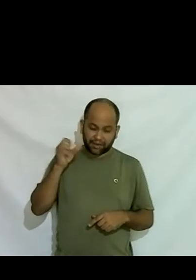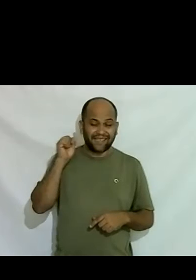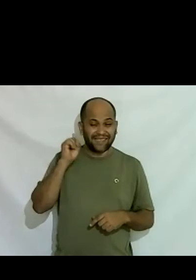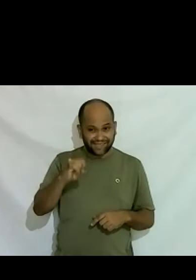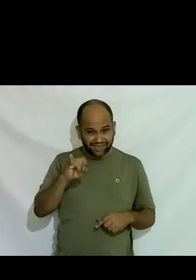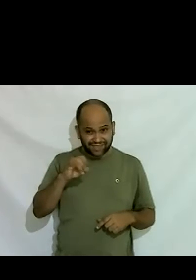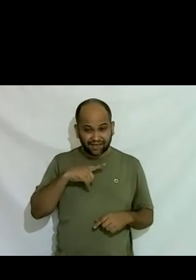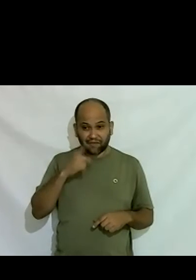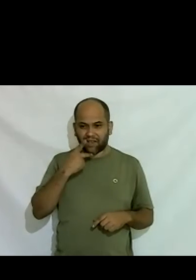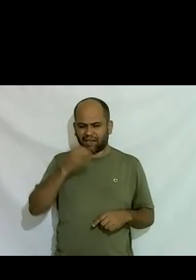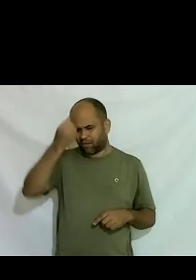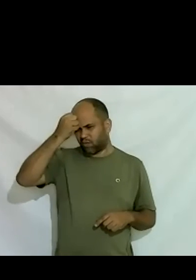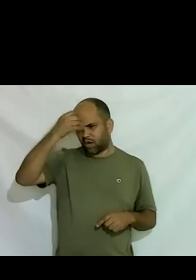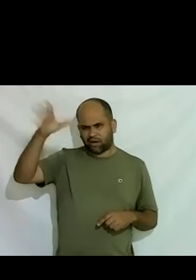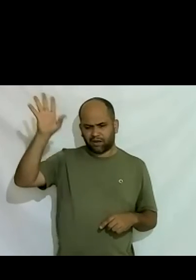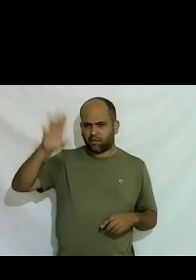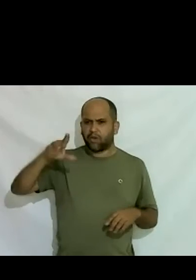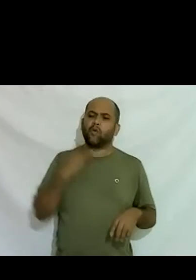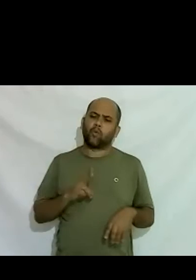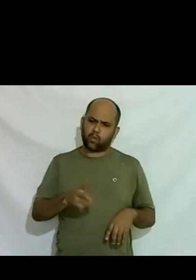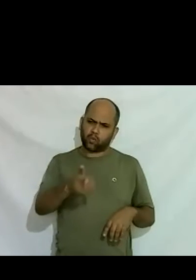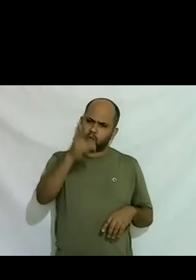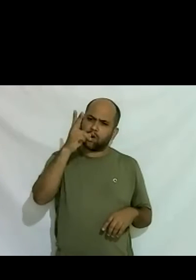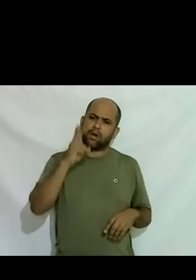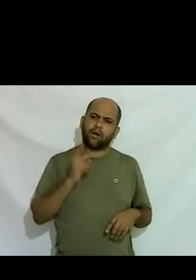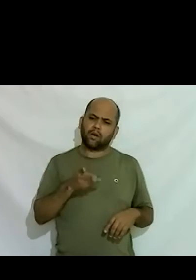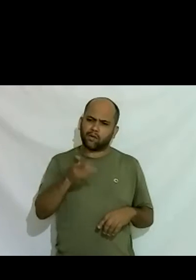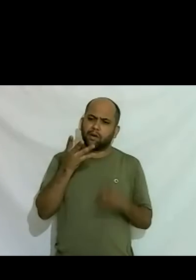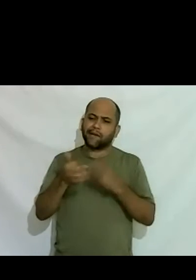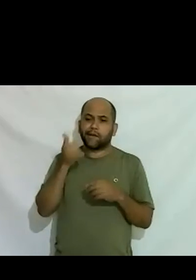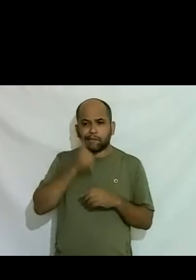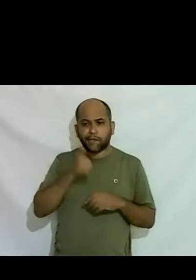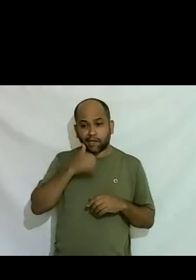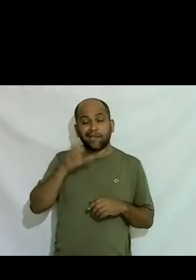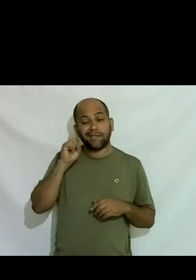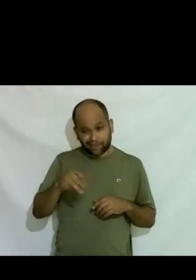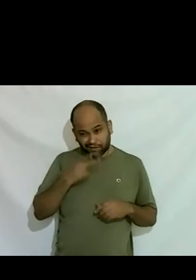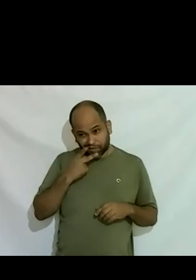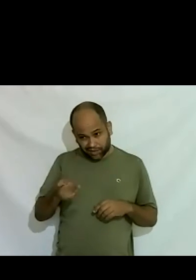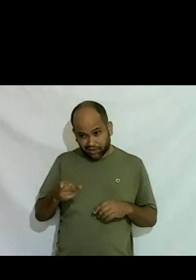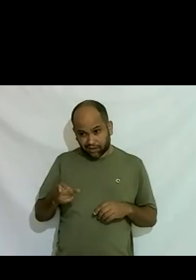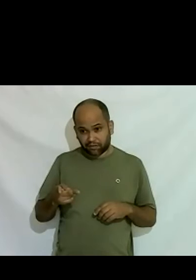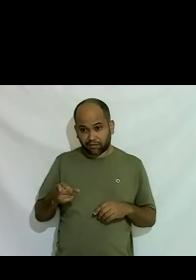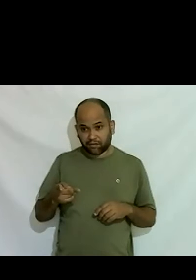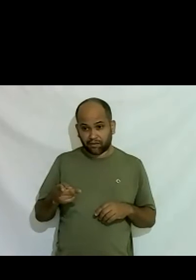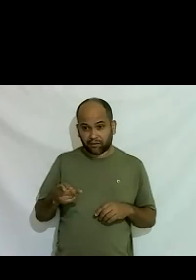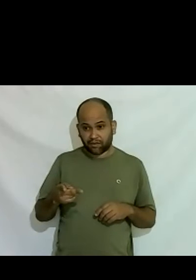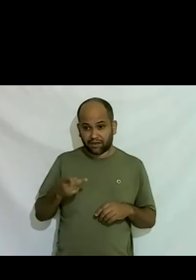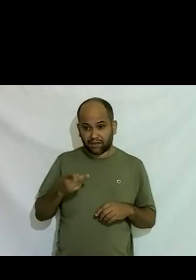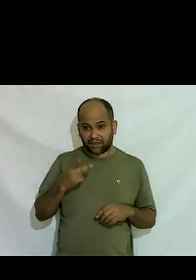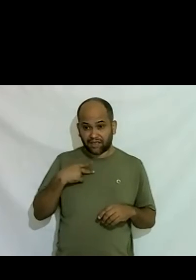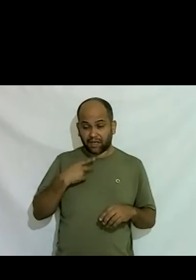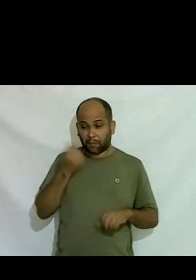não quero saber eu vou continuar eu quero ser menina se eu tivesse feito isso e não tivesse parado